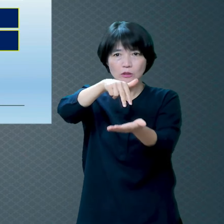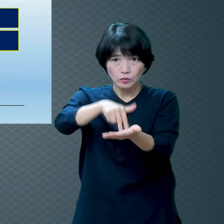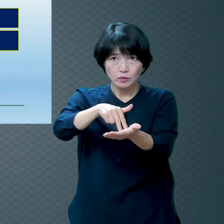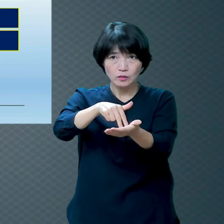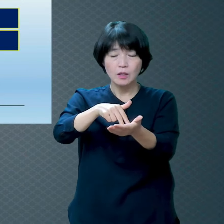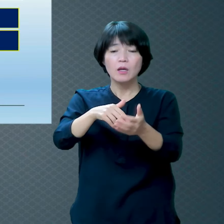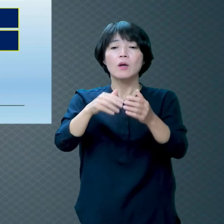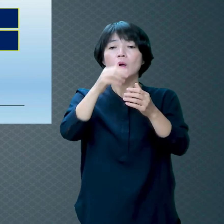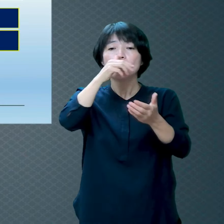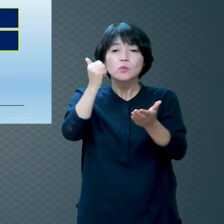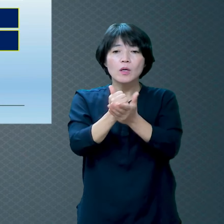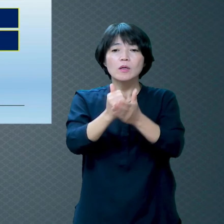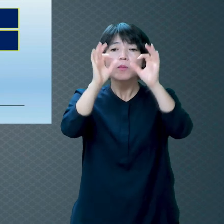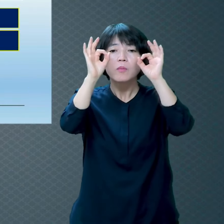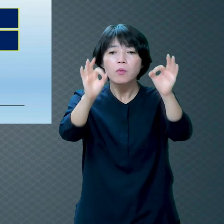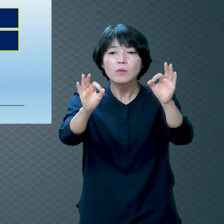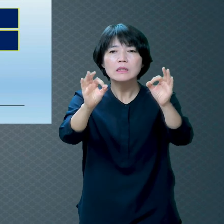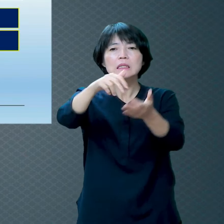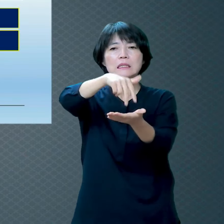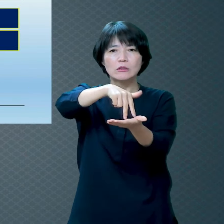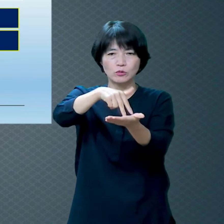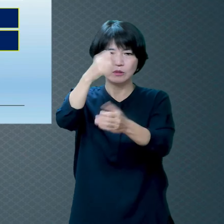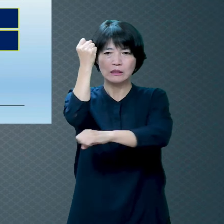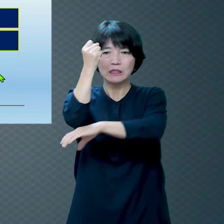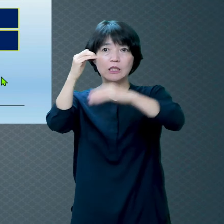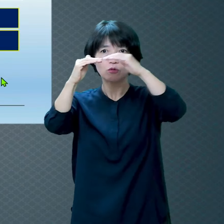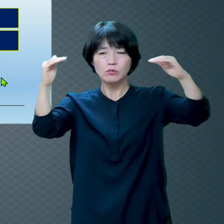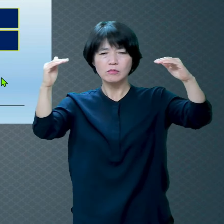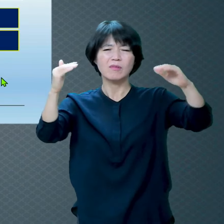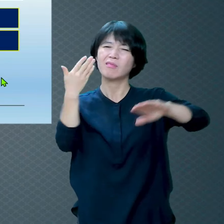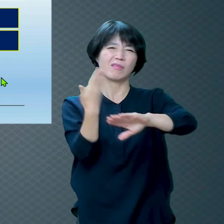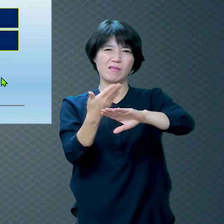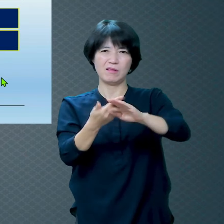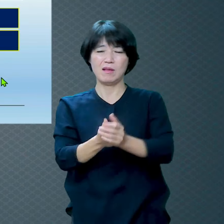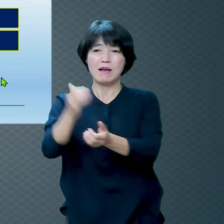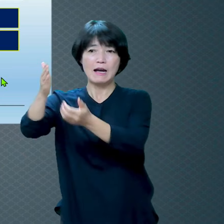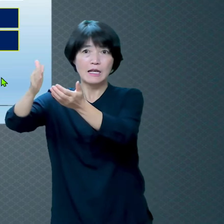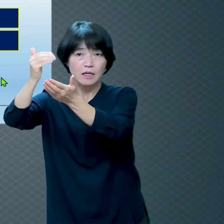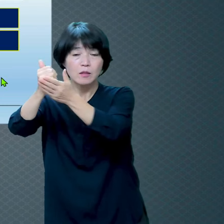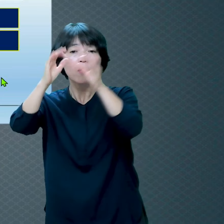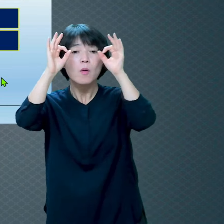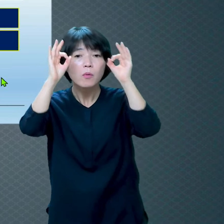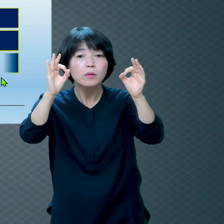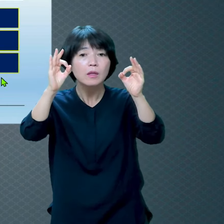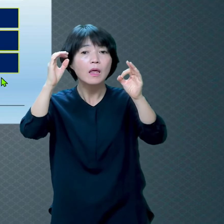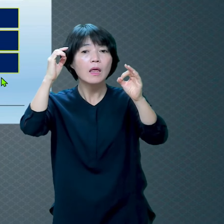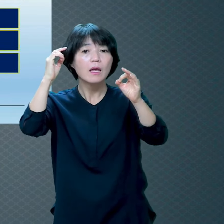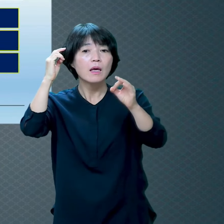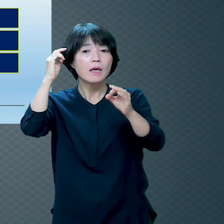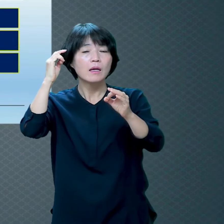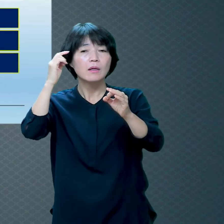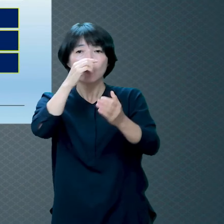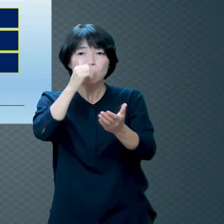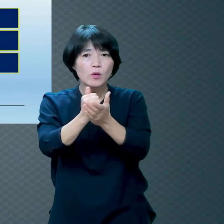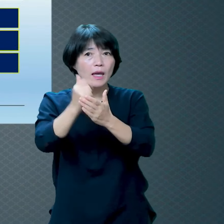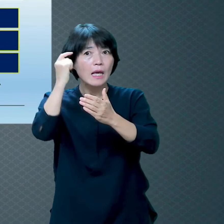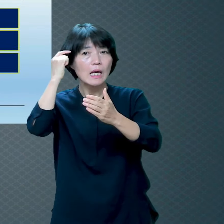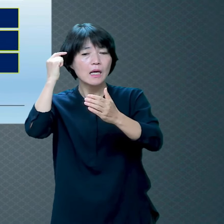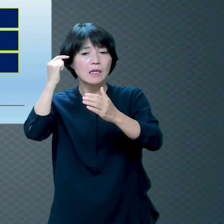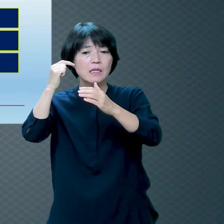기뻐하는 신이 아니시다 하나님은 죄를 미워하셔요 그리고